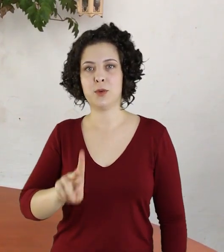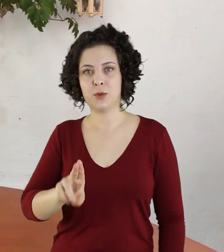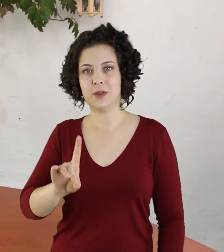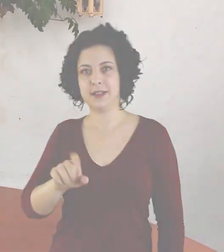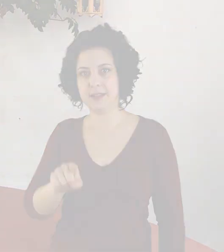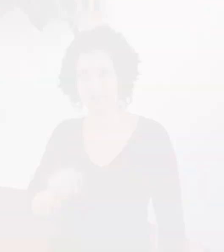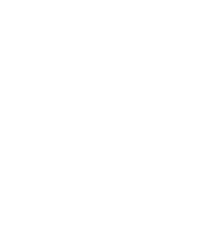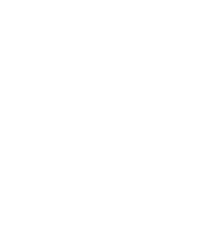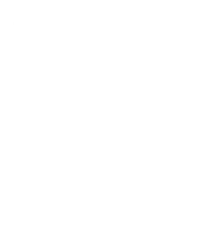Miudezas.